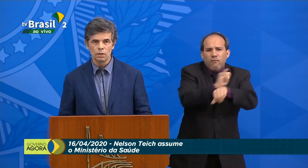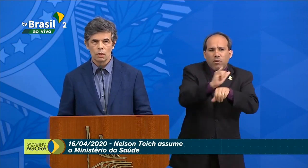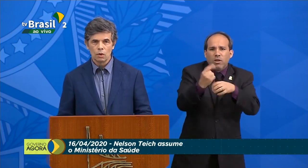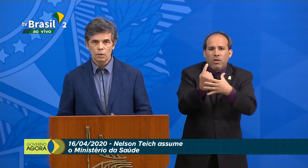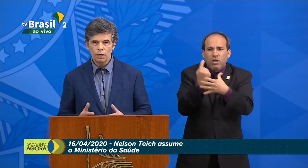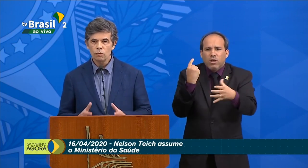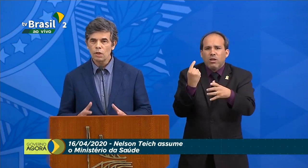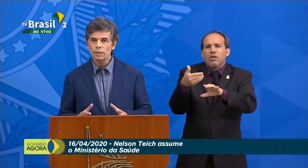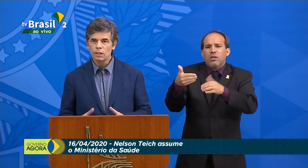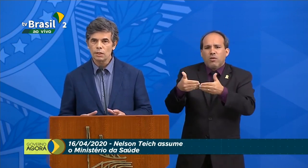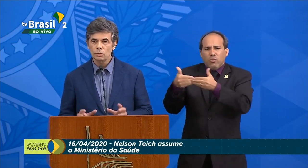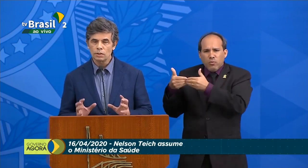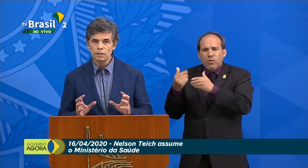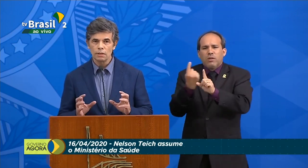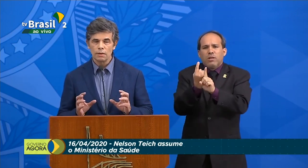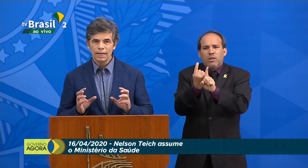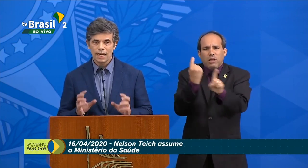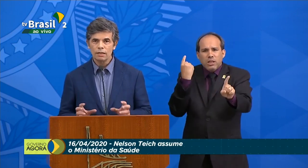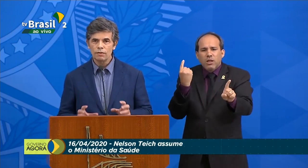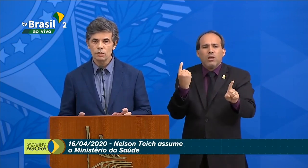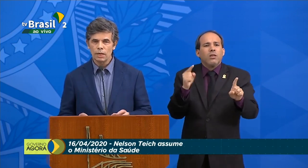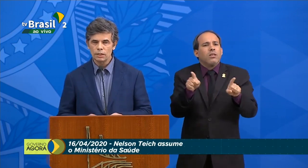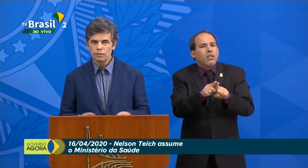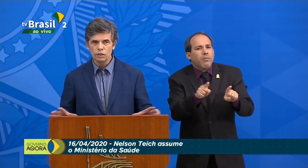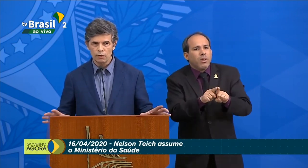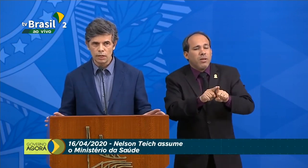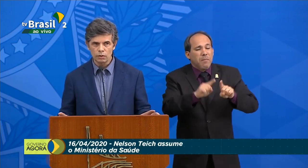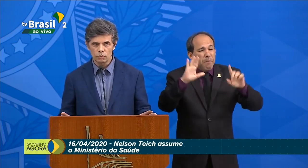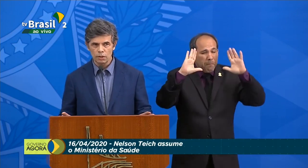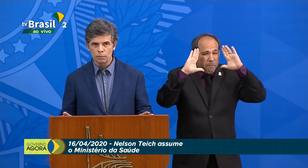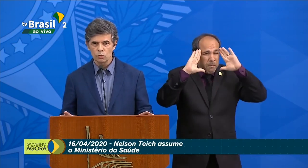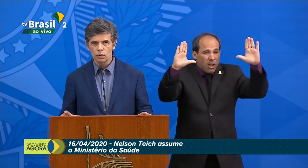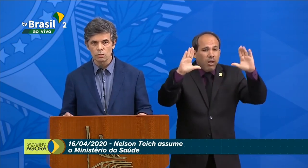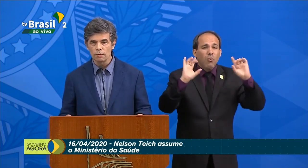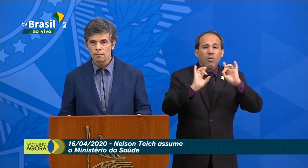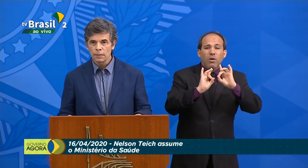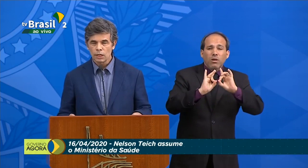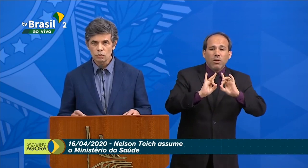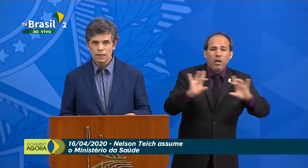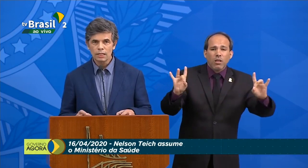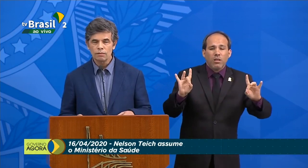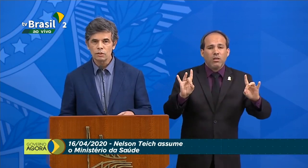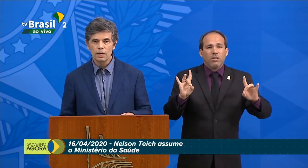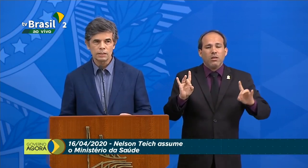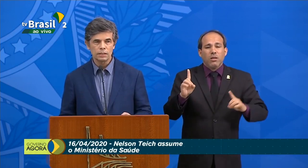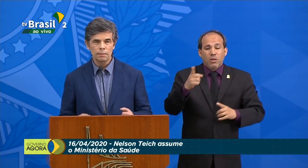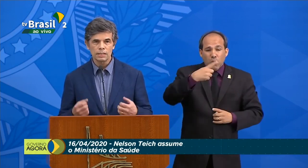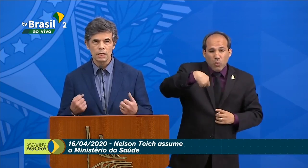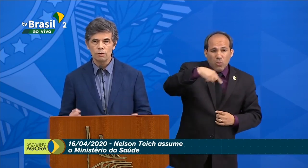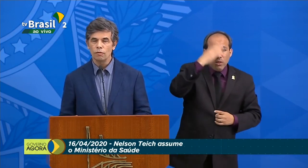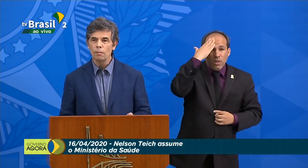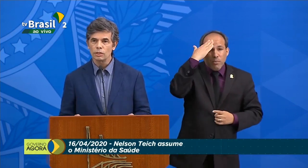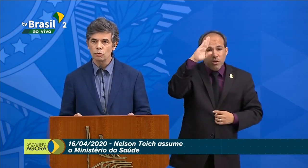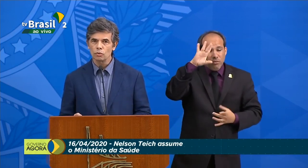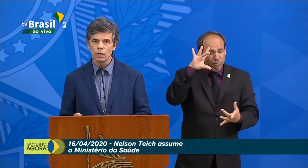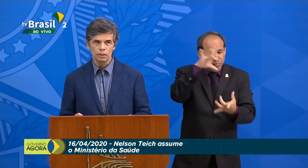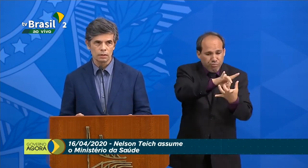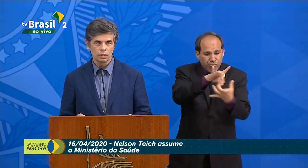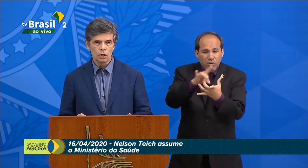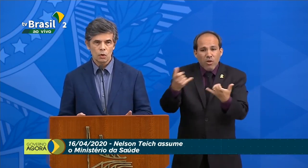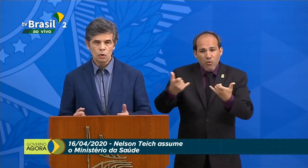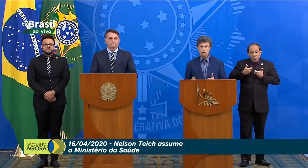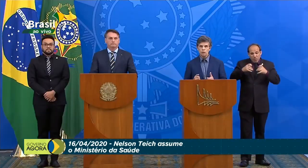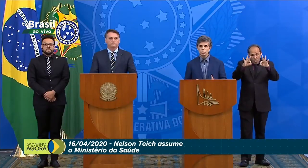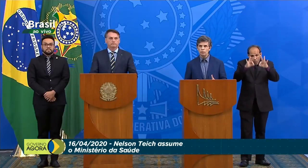distanciamento. O que é fundamental é que isso seja cada vez mais, a gente vai falar disso o tempo todo, que isso cada vez mais seja baseado em informação